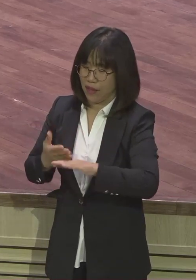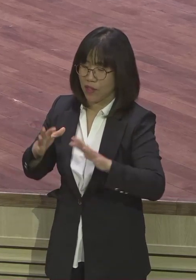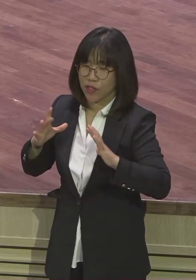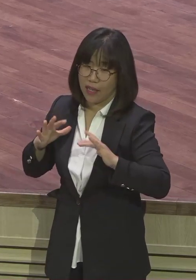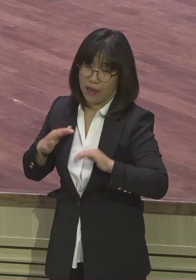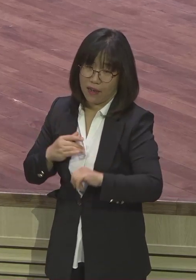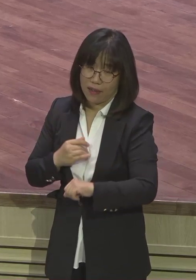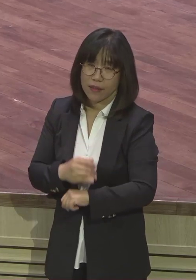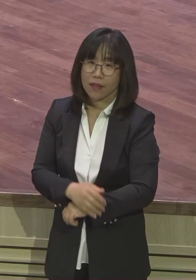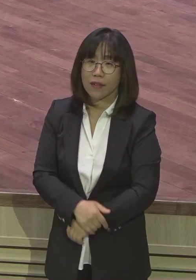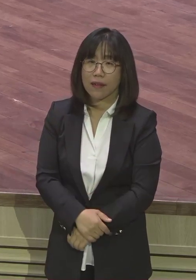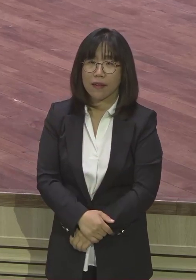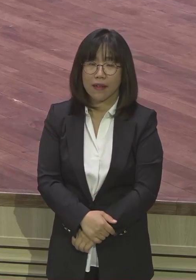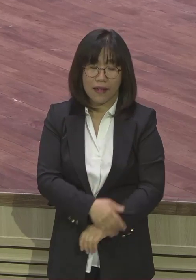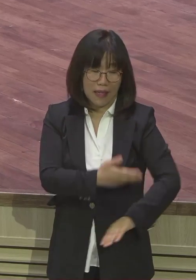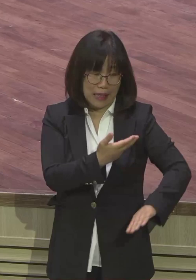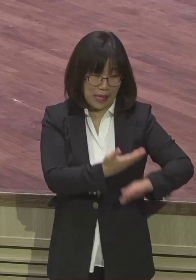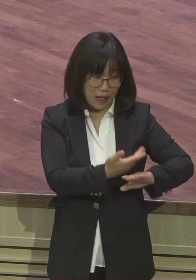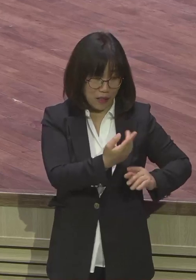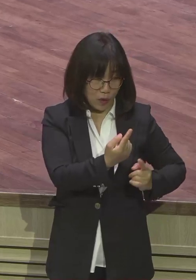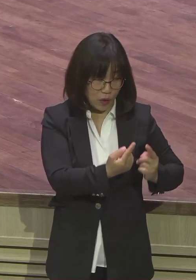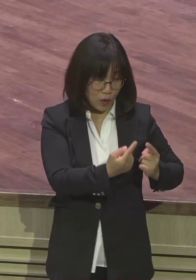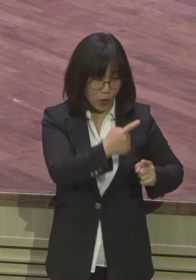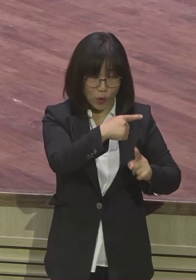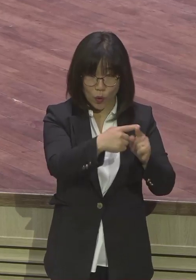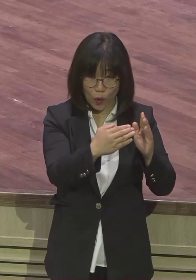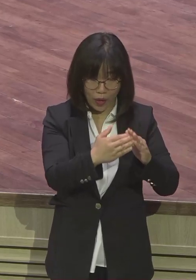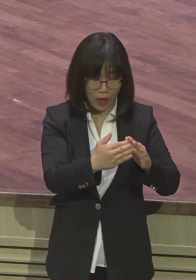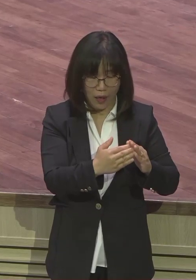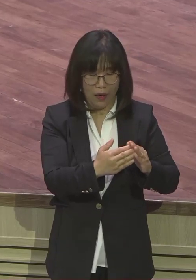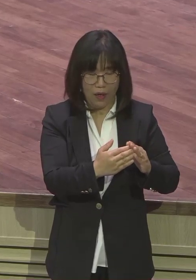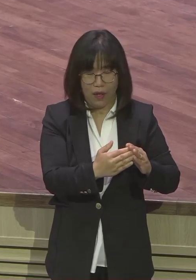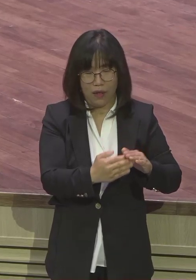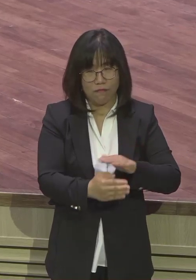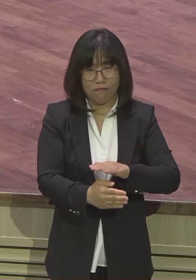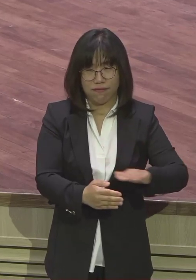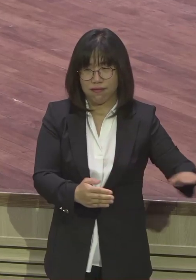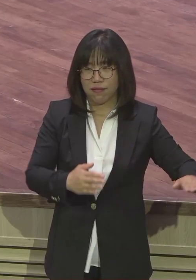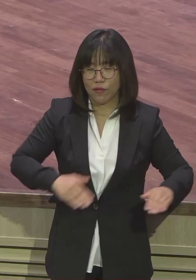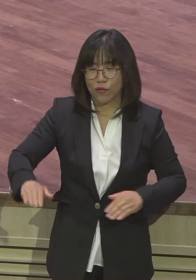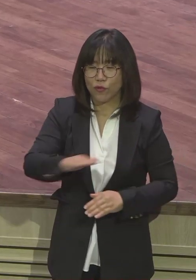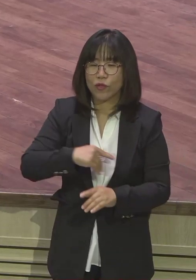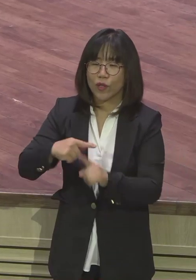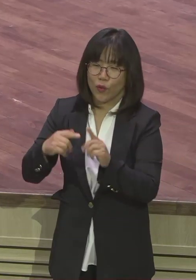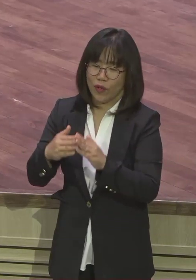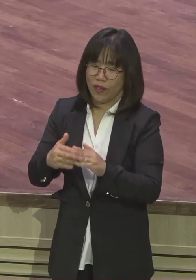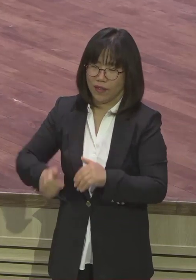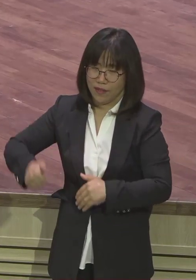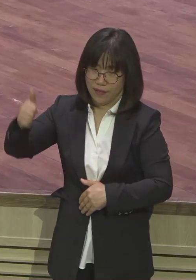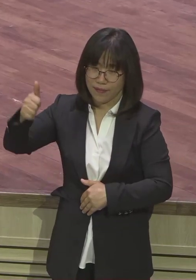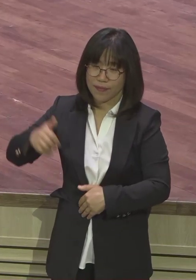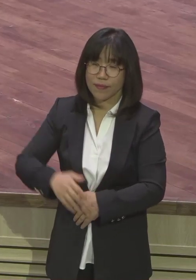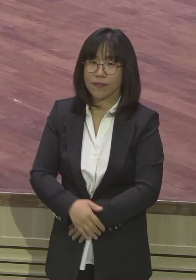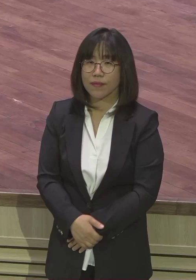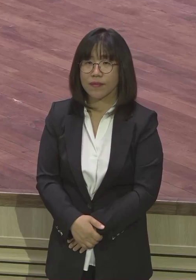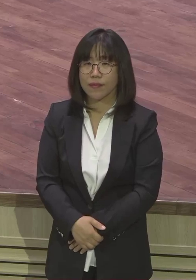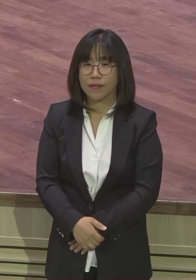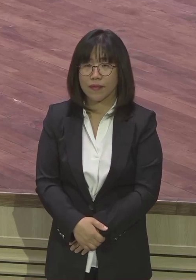어느 교회도 없는 이 정말 순수한 마음. 여러분 절대로 뺏기지 마시기